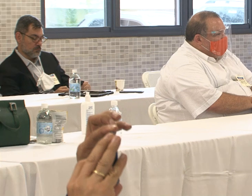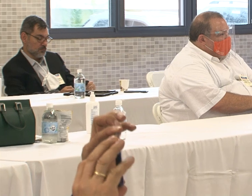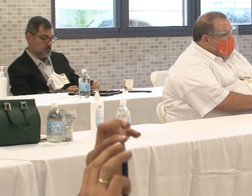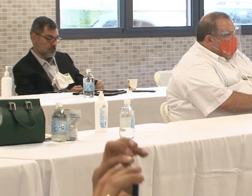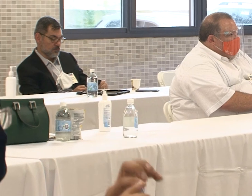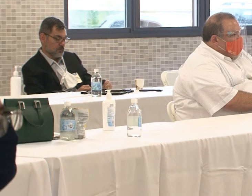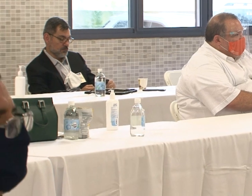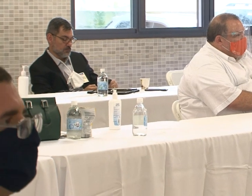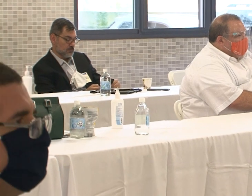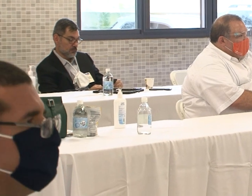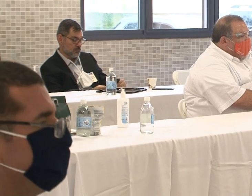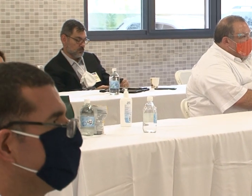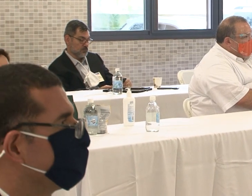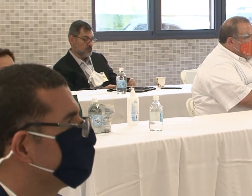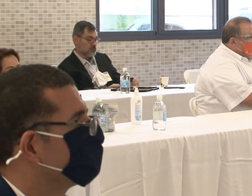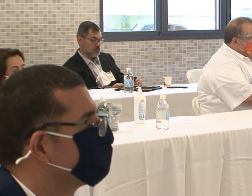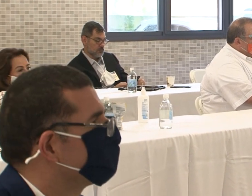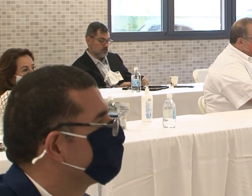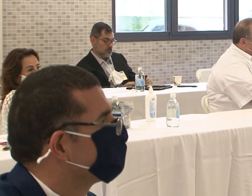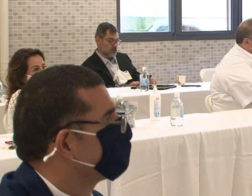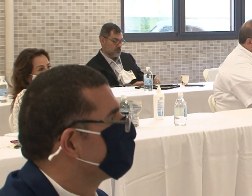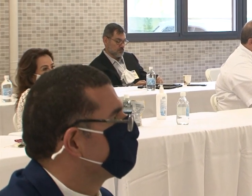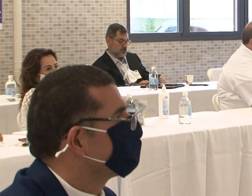que pueden ser conocidas en este u otro espacio.